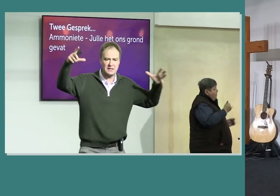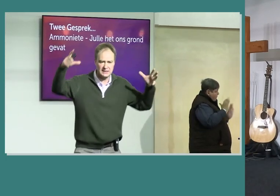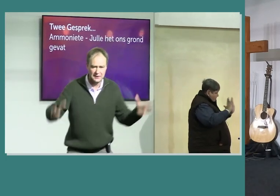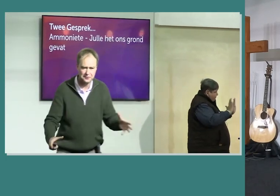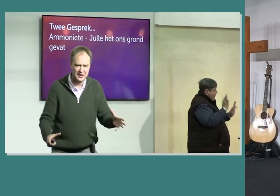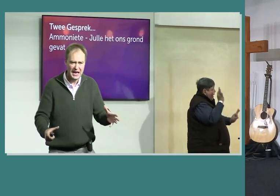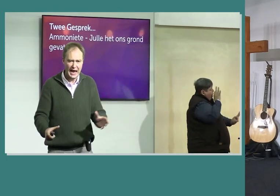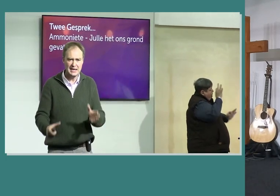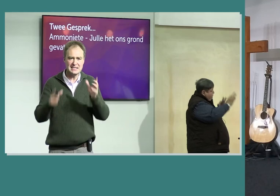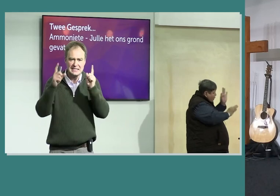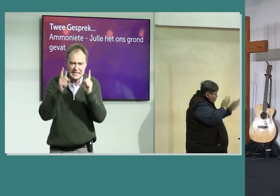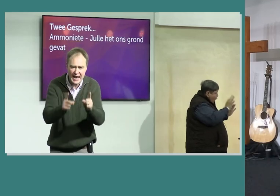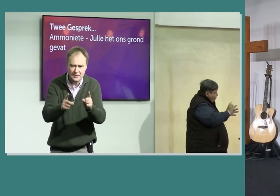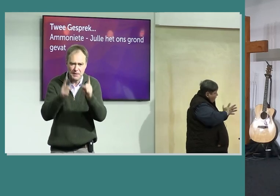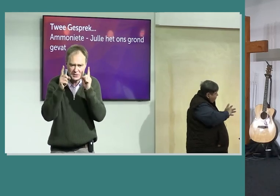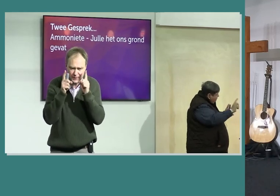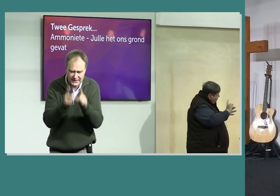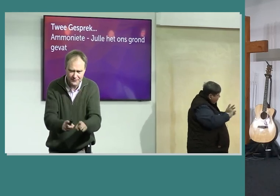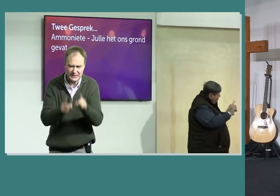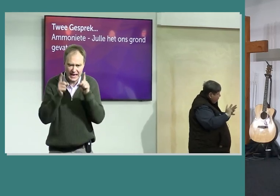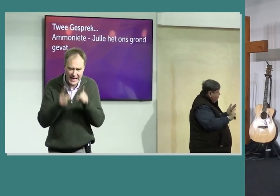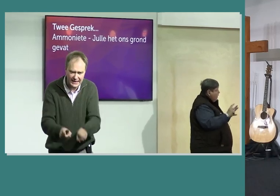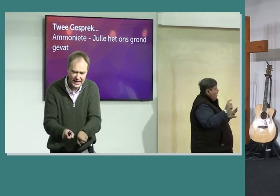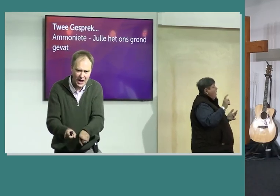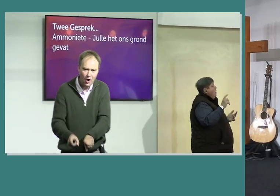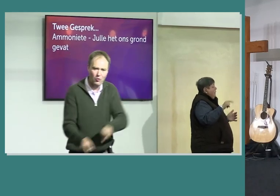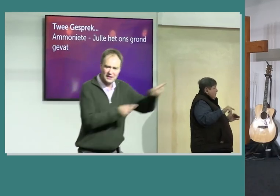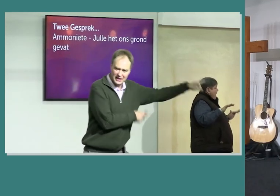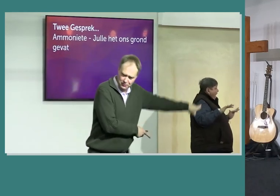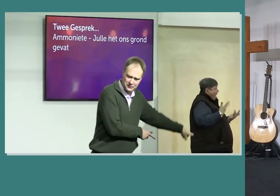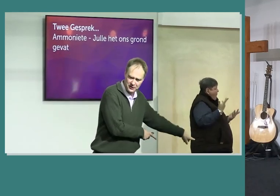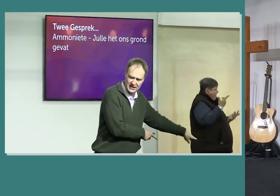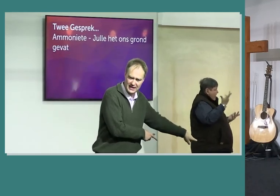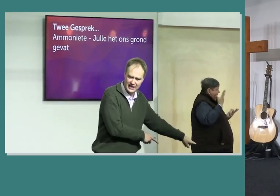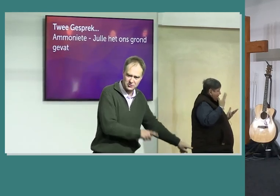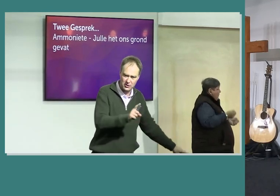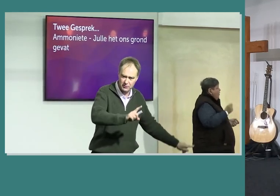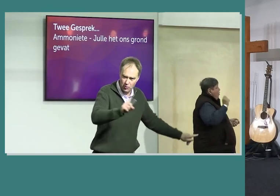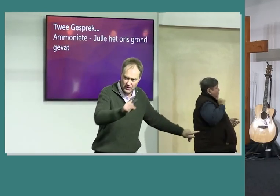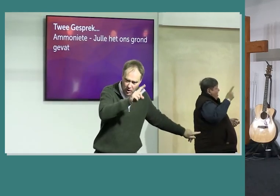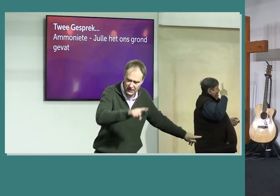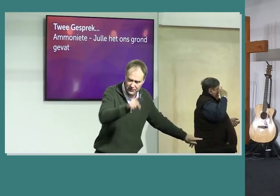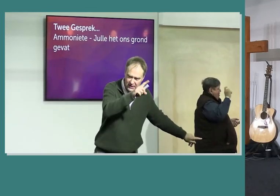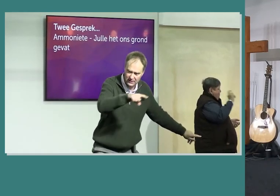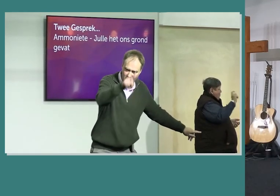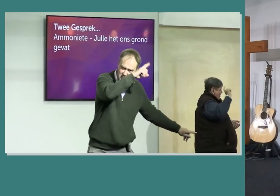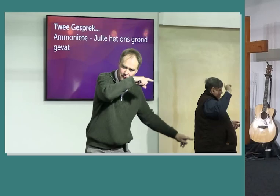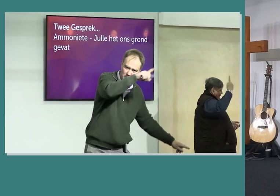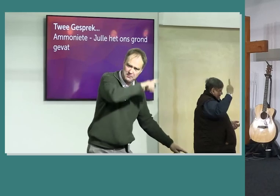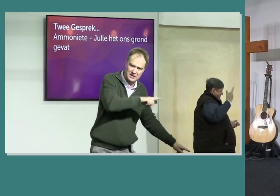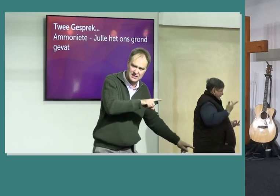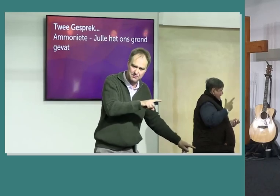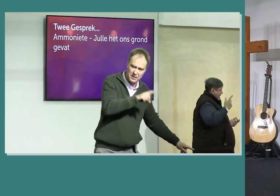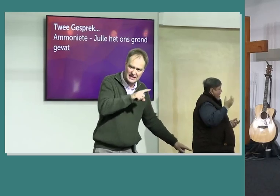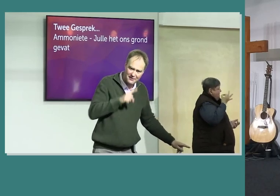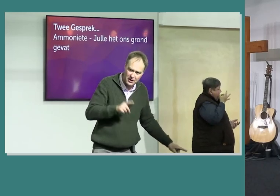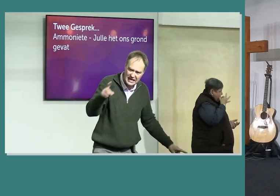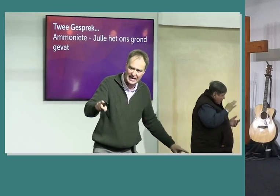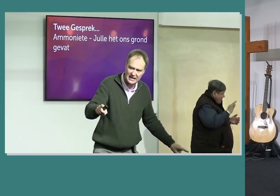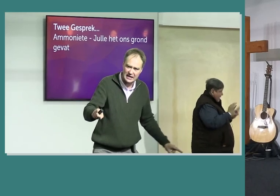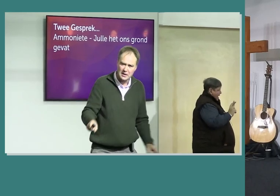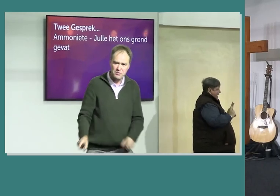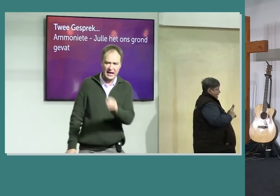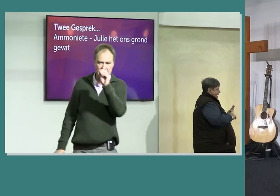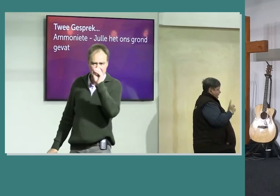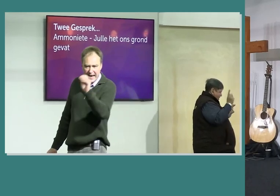perspektief en dit is net perspektief wat hy het omdat hy die woord van die Heere kent so kom ek maak net weer laatst die vorige punt net weer